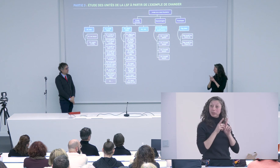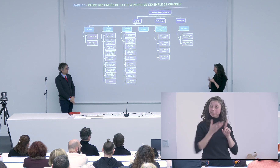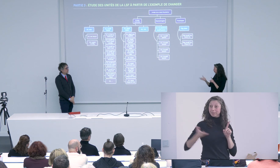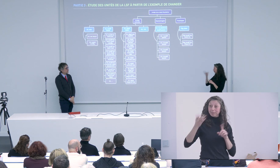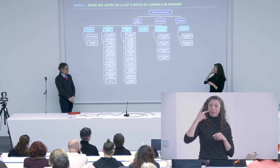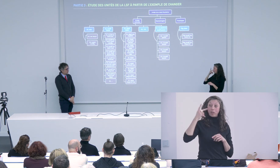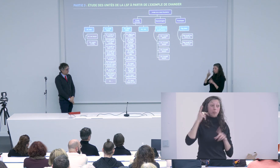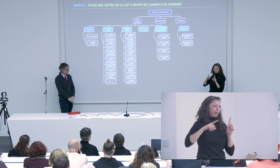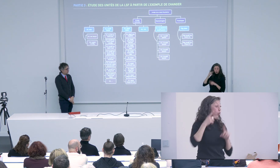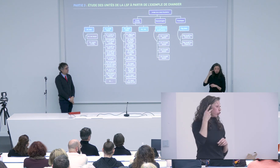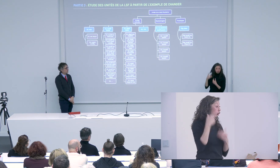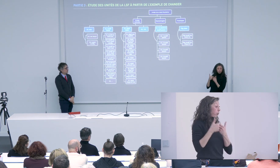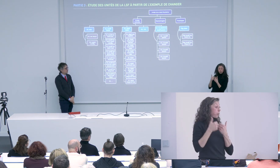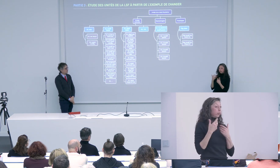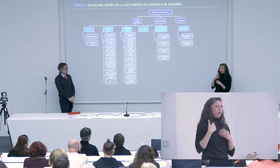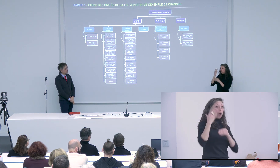est